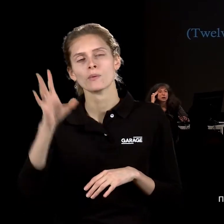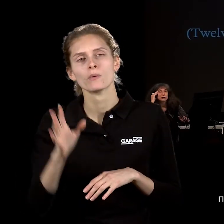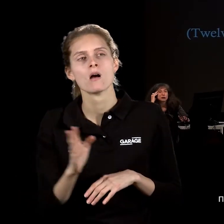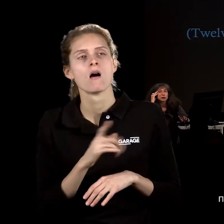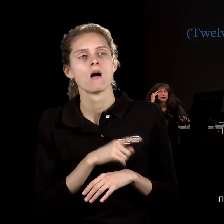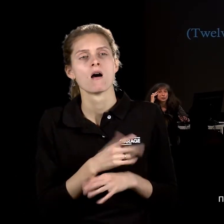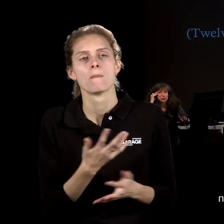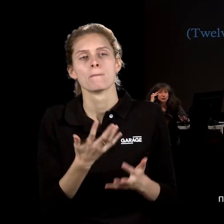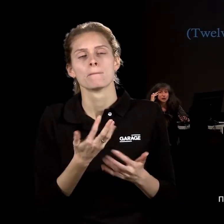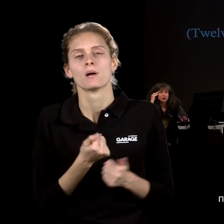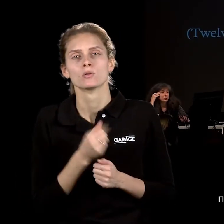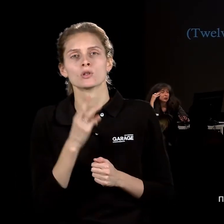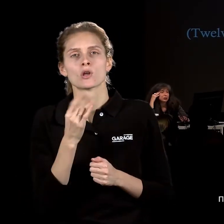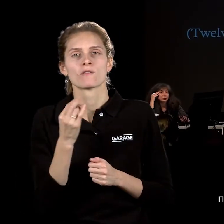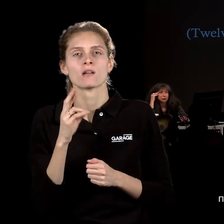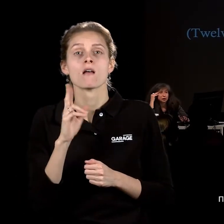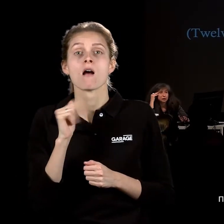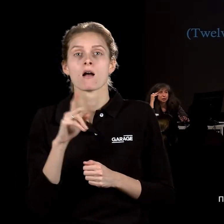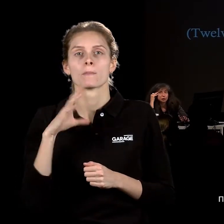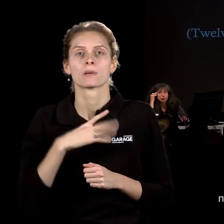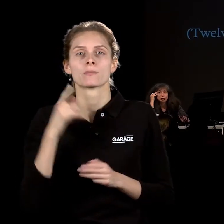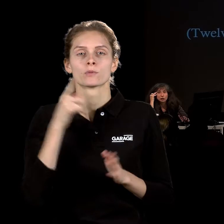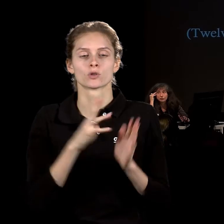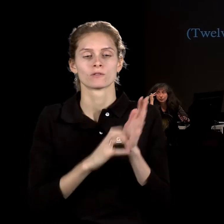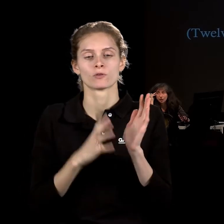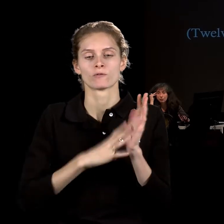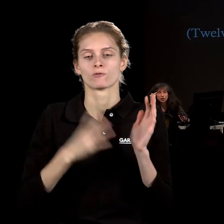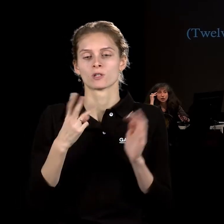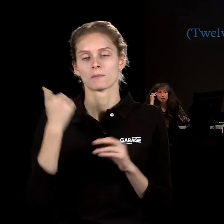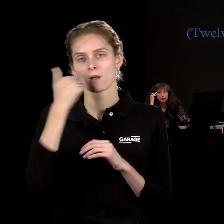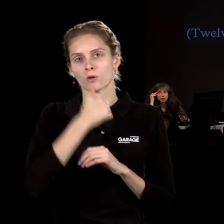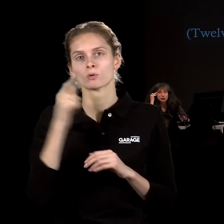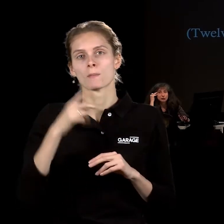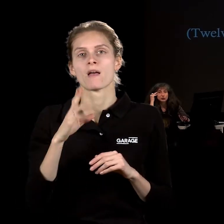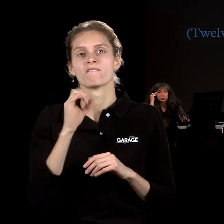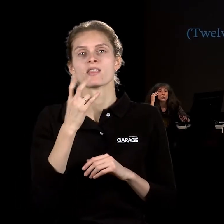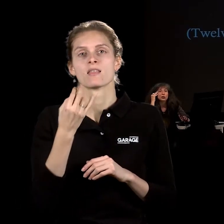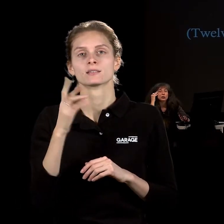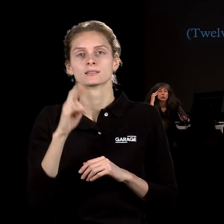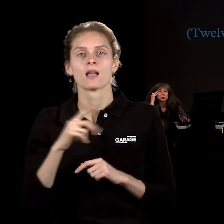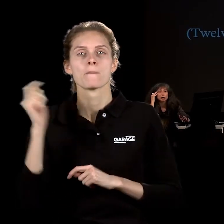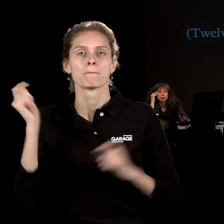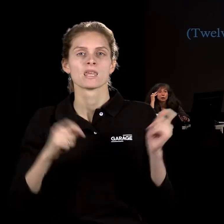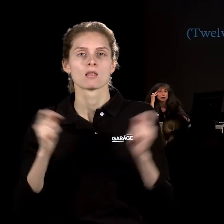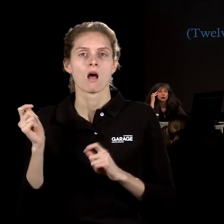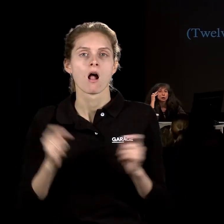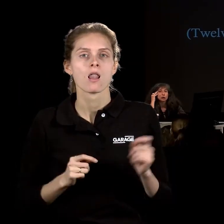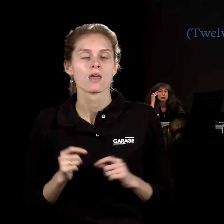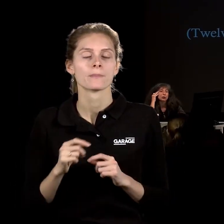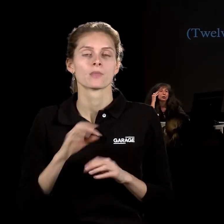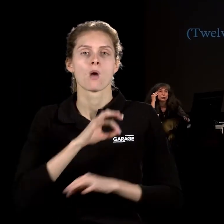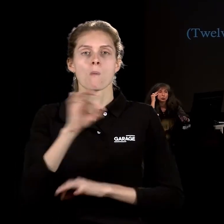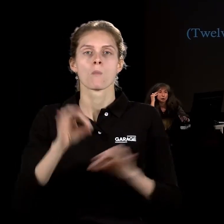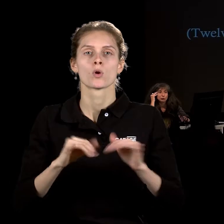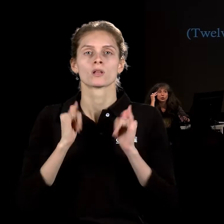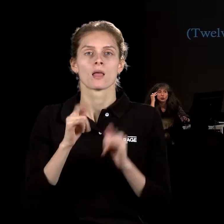была показана на Муницианской биеннале в 1993 году на проекте «Аперта». Это единственный проект, который больше не проводится, проект